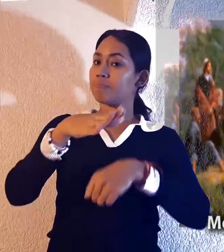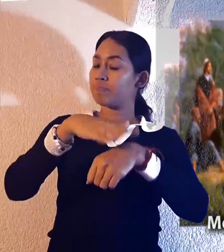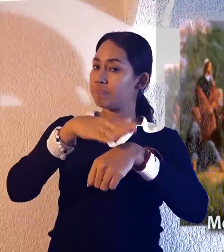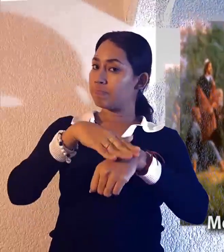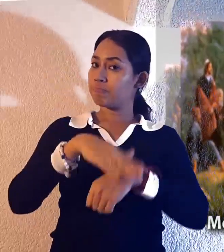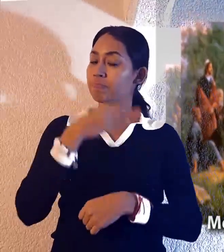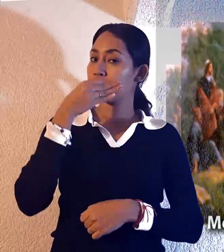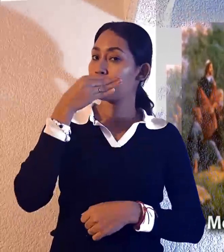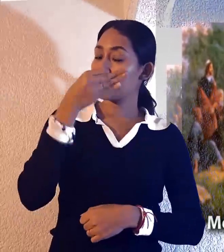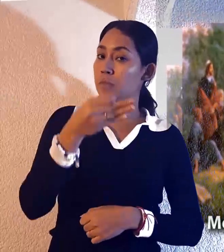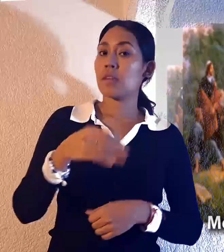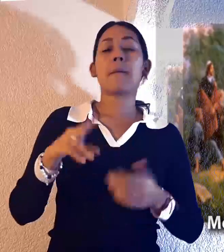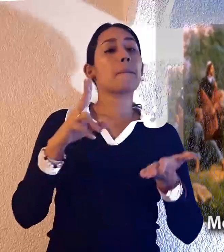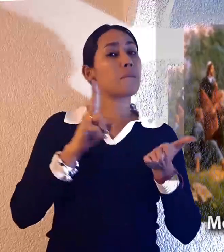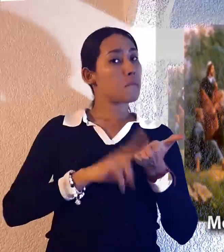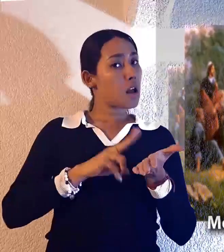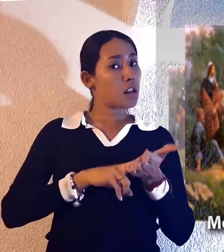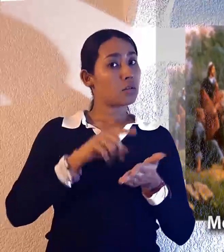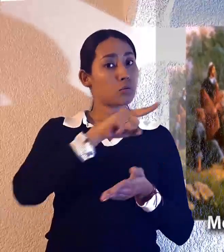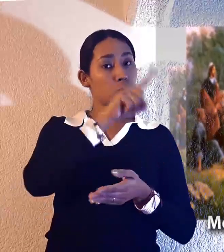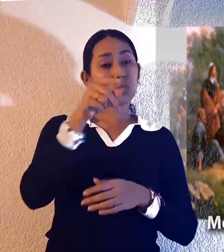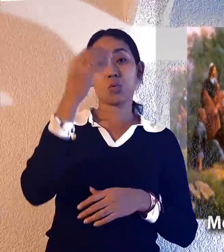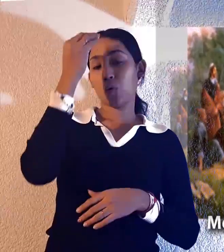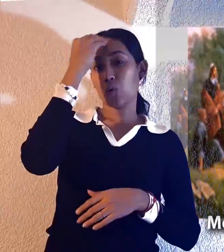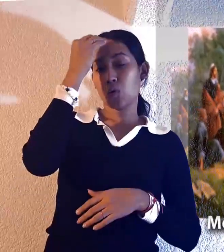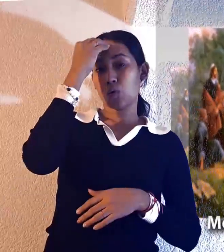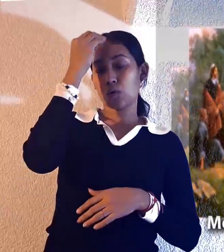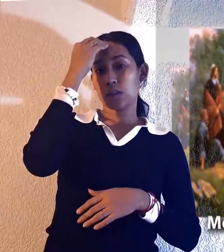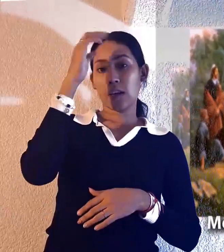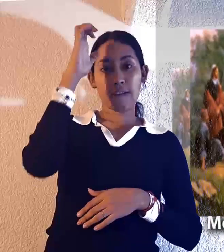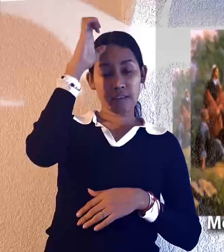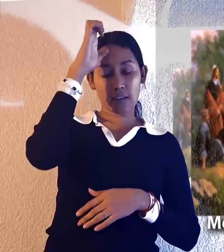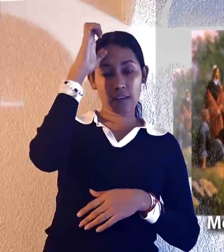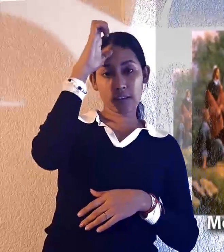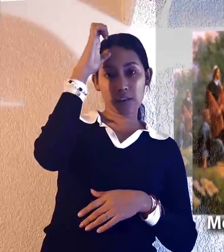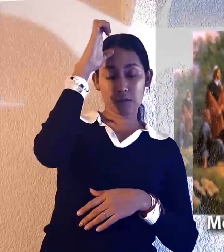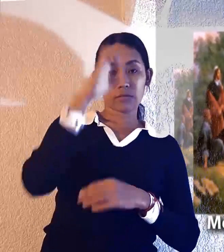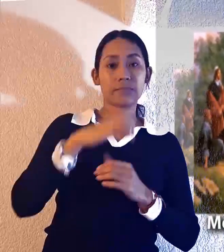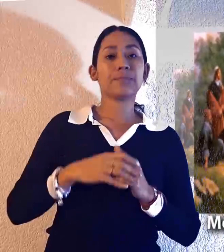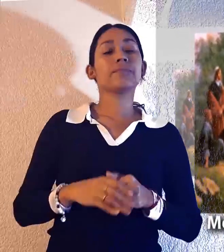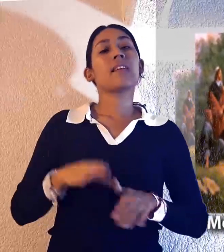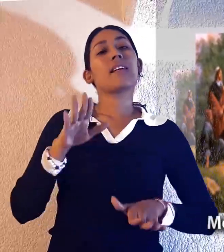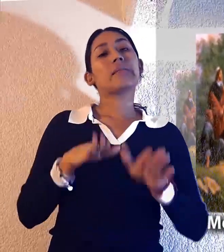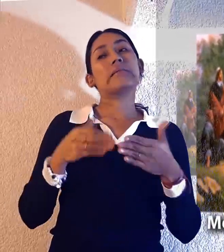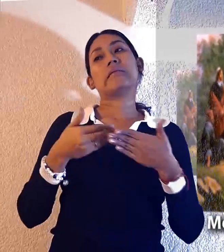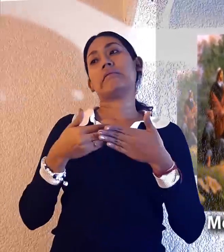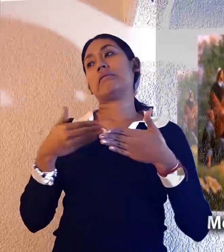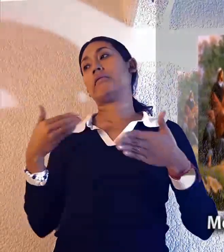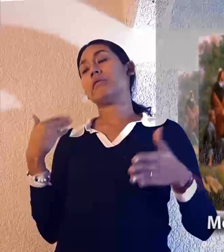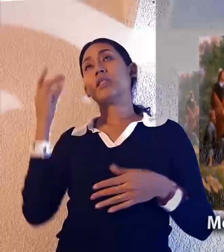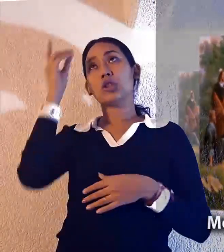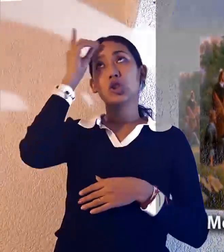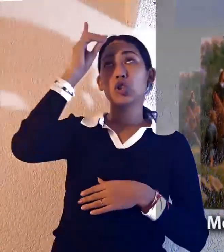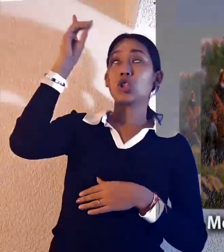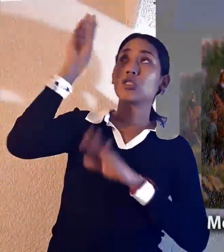que tiene mucha validez entre nosotros. Tantas veces nos apartamos de Dios